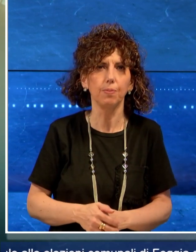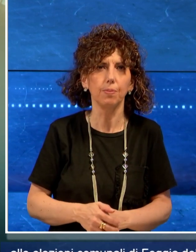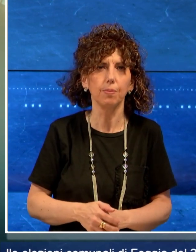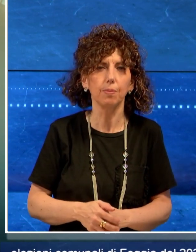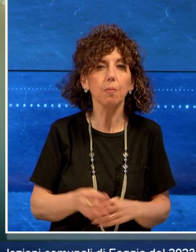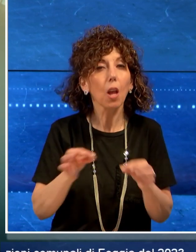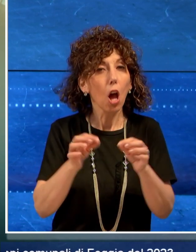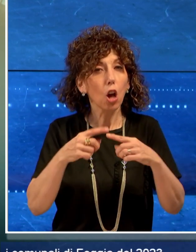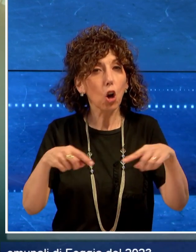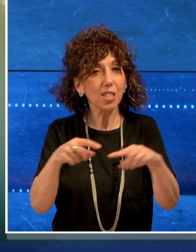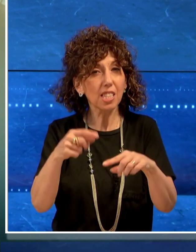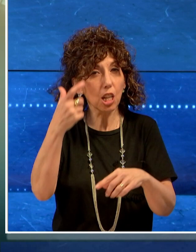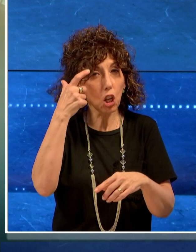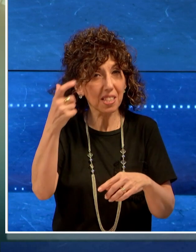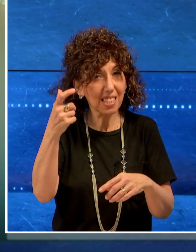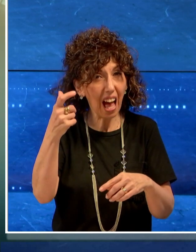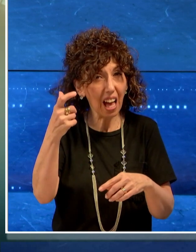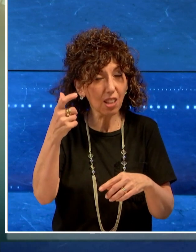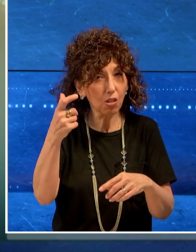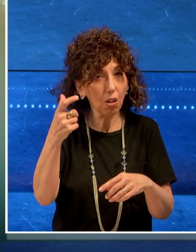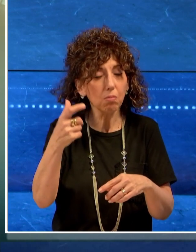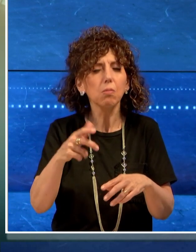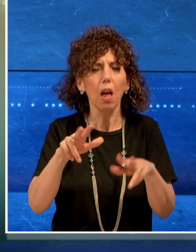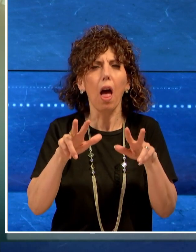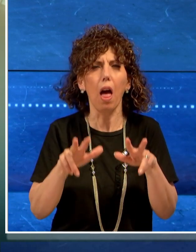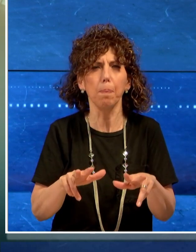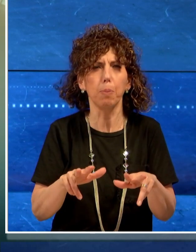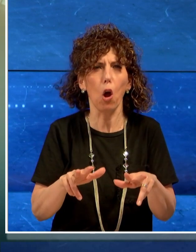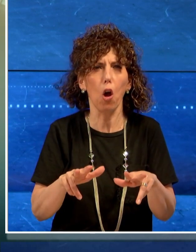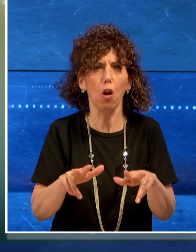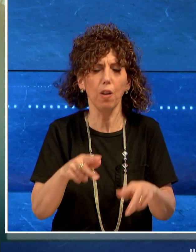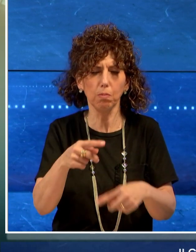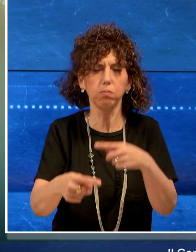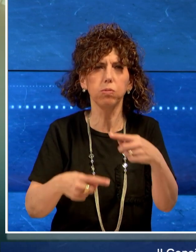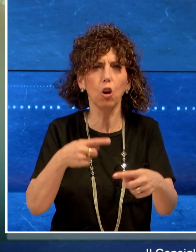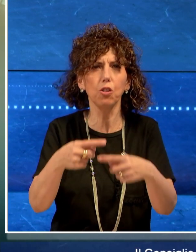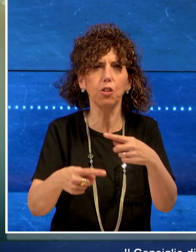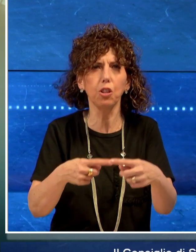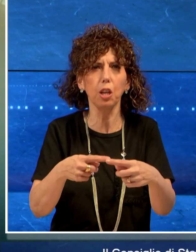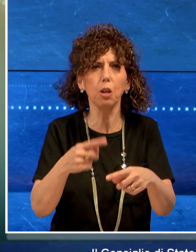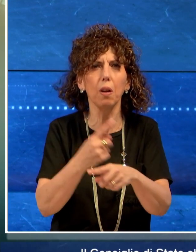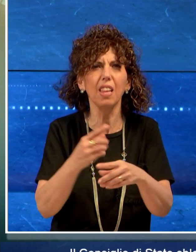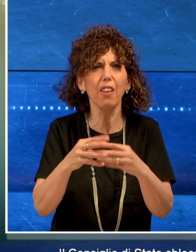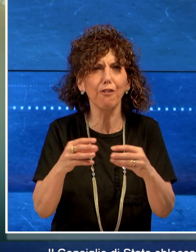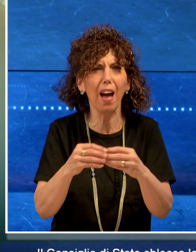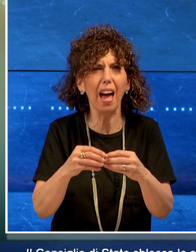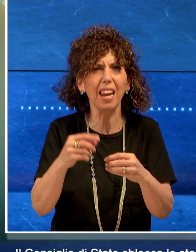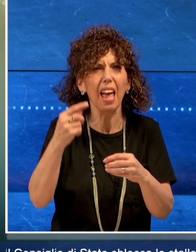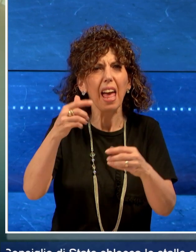Il Consiglio di Stato sblocca lo stallo sull'Iter per la realizzazione di un impianto